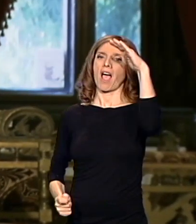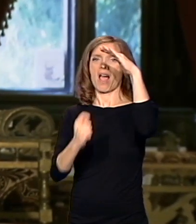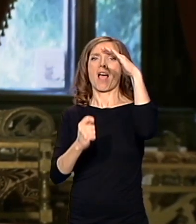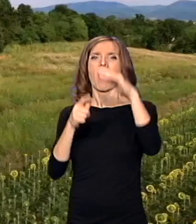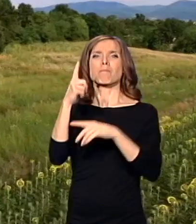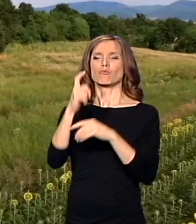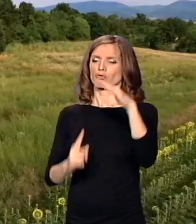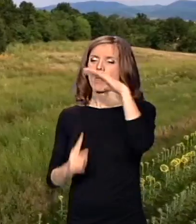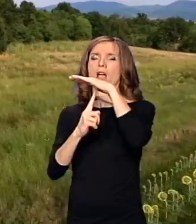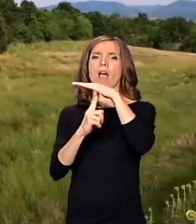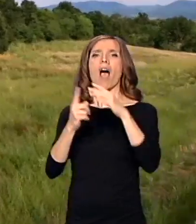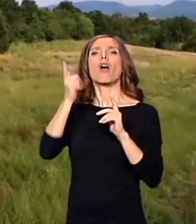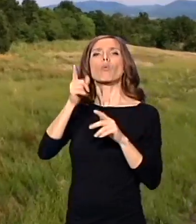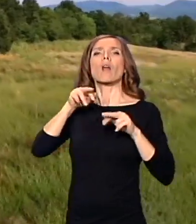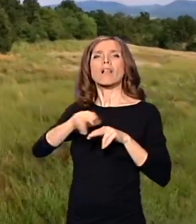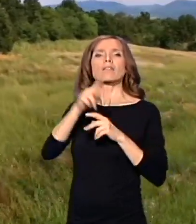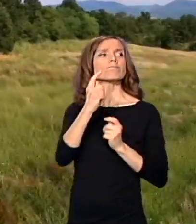bajonete, tako, kroz varošte.